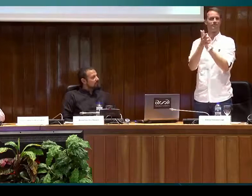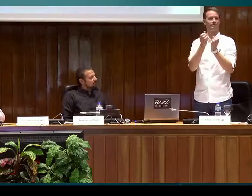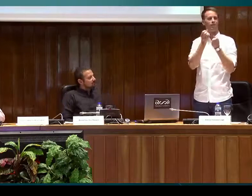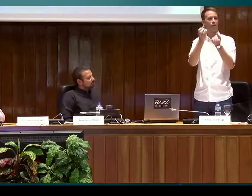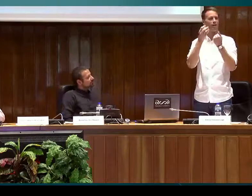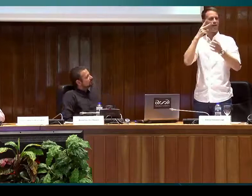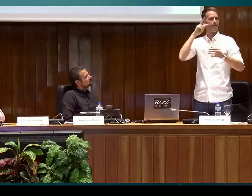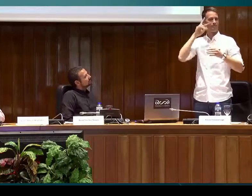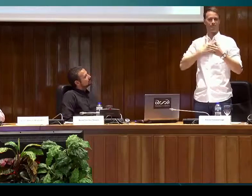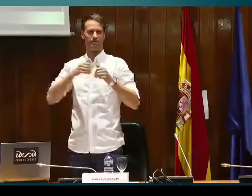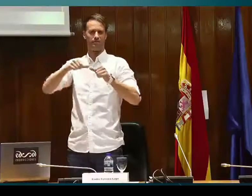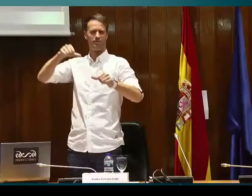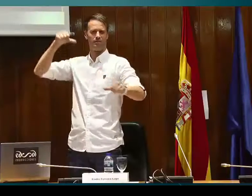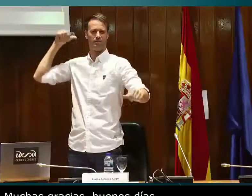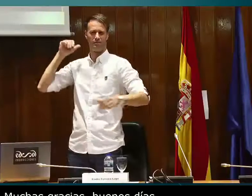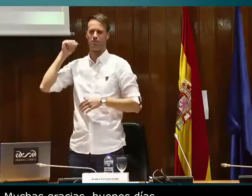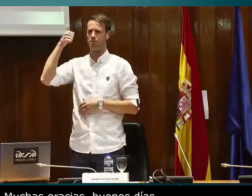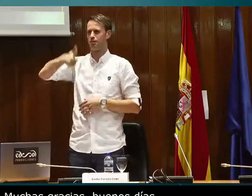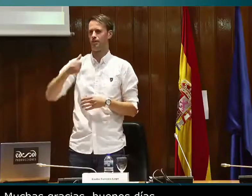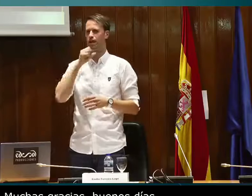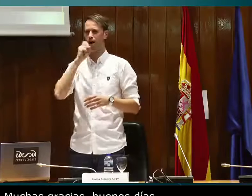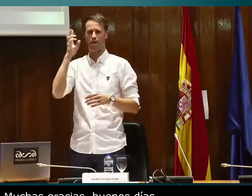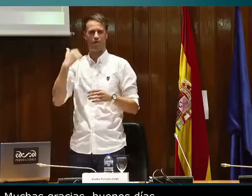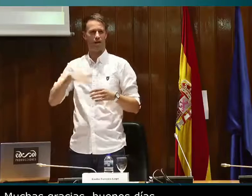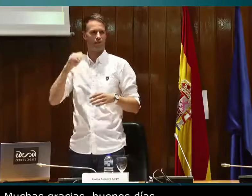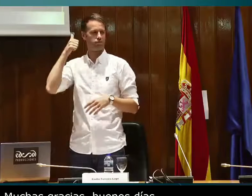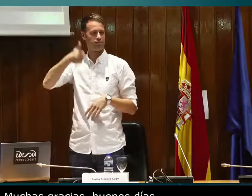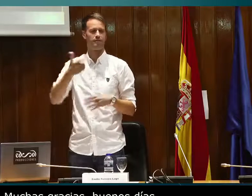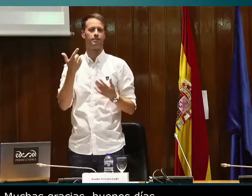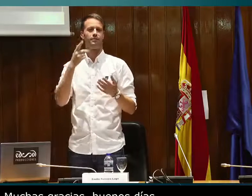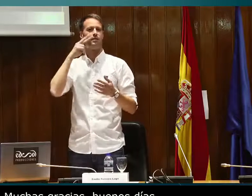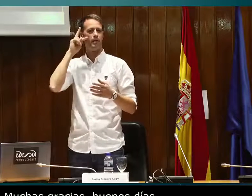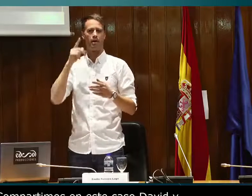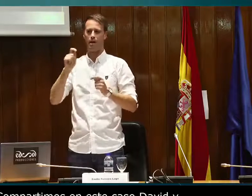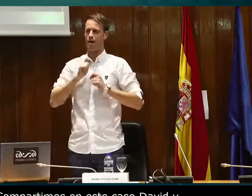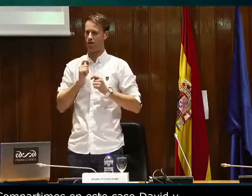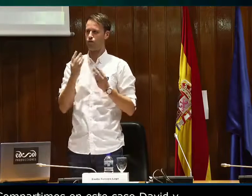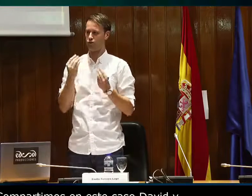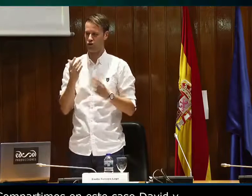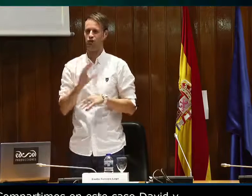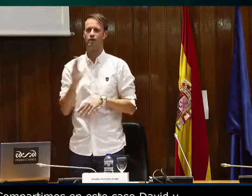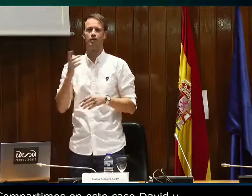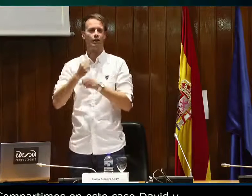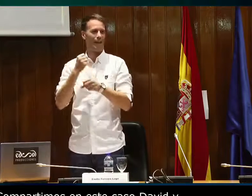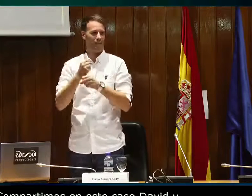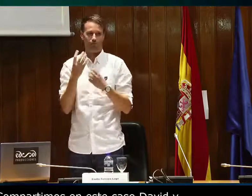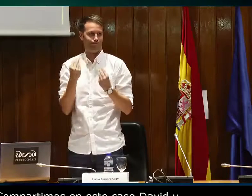compartimos en este caso David y yo nuestra experiencia, en contaros nuestra experiencia de bastantes años ya,